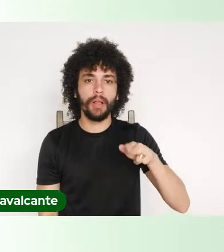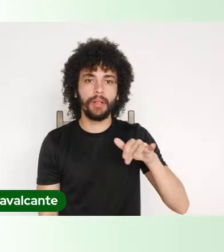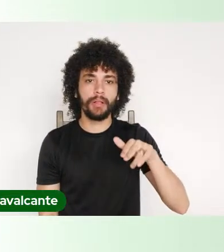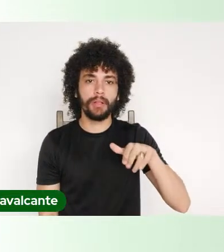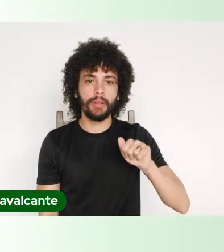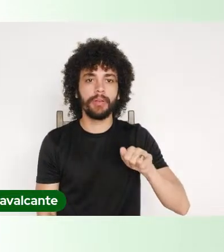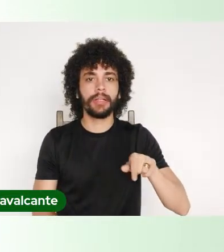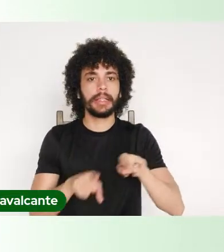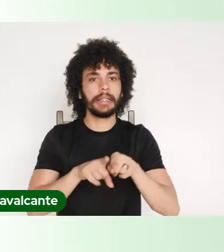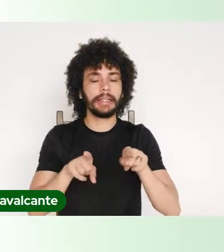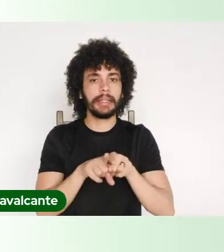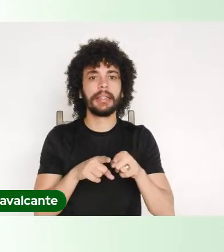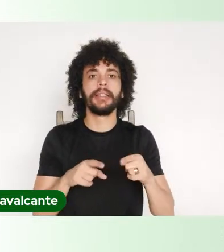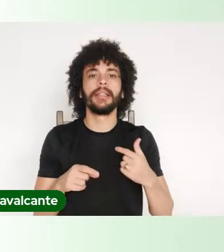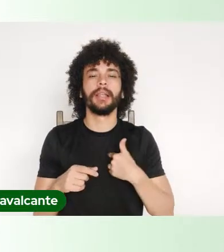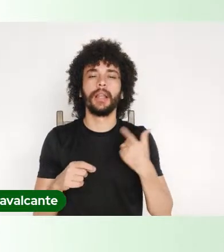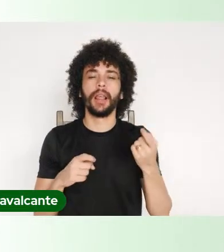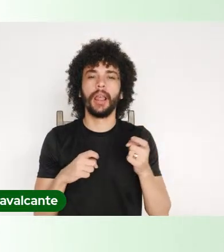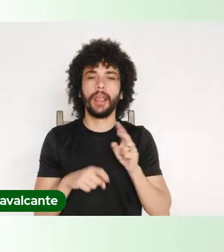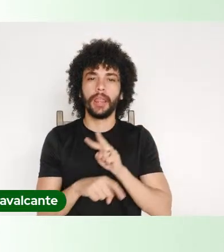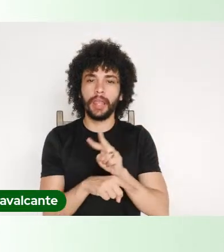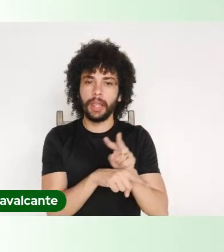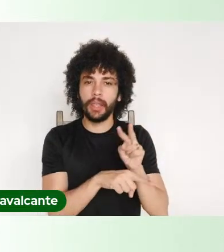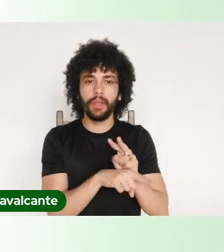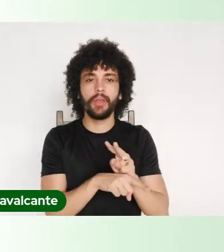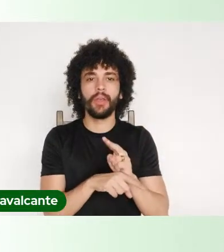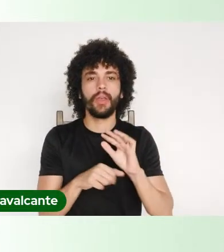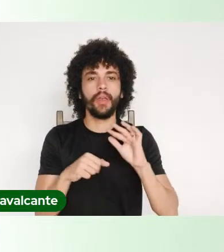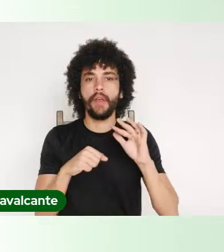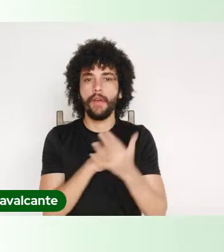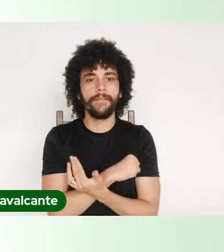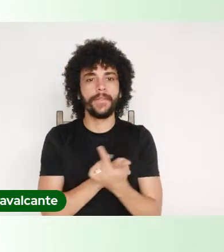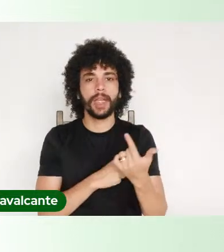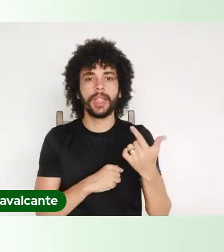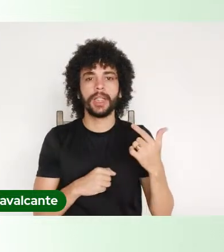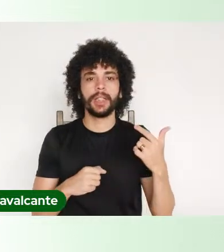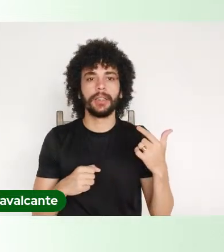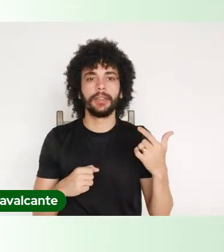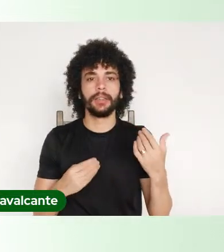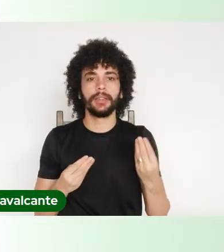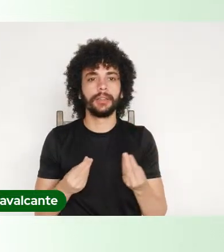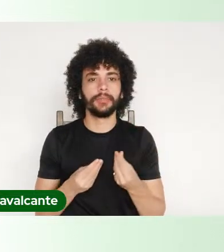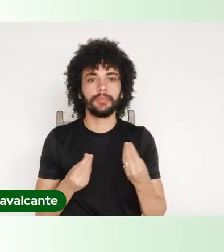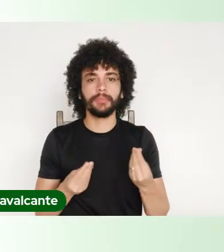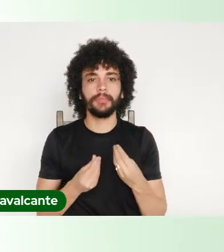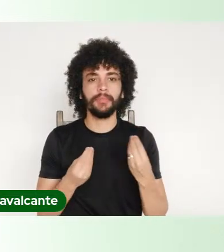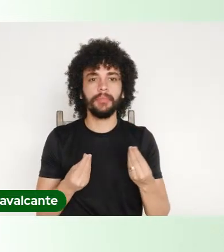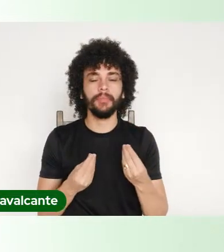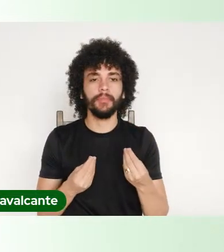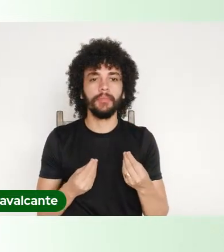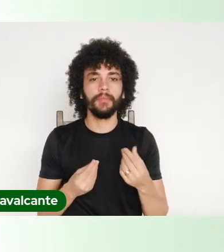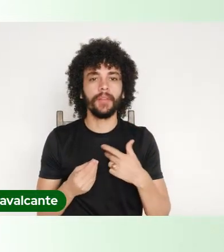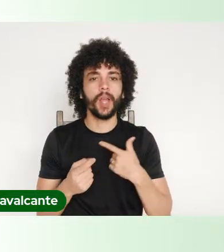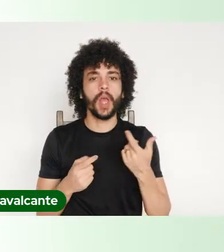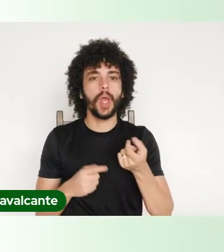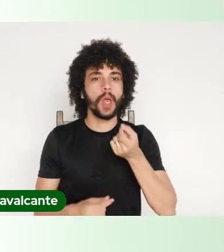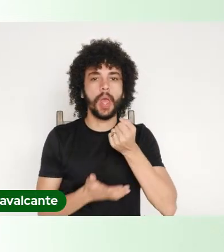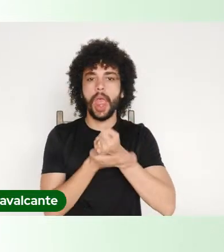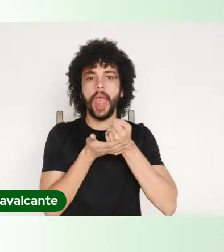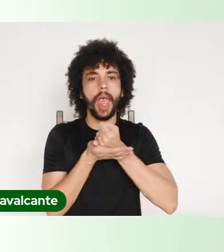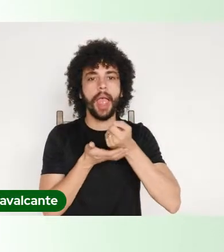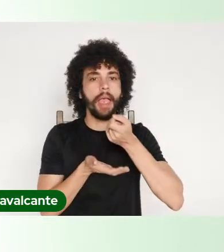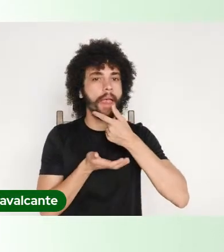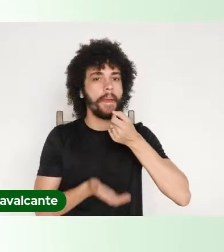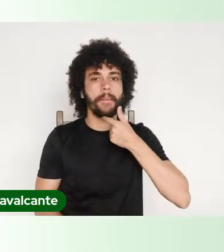tratamento do COVID sem, com remédios não recomendados